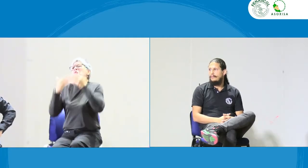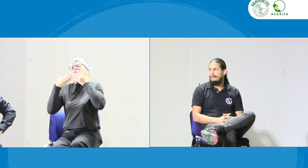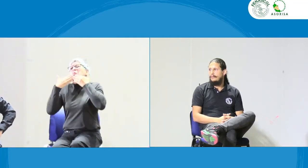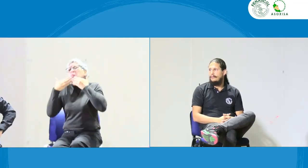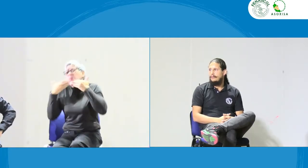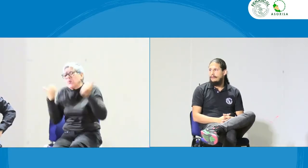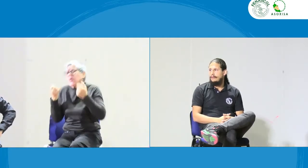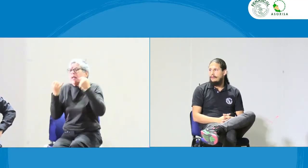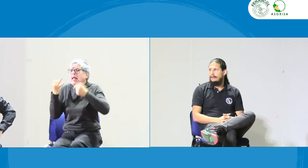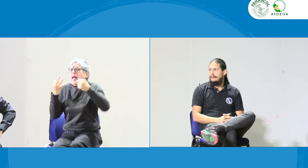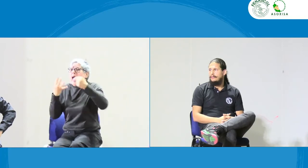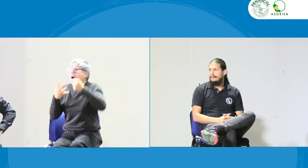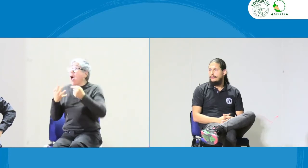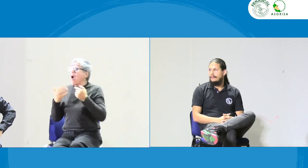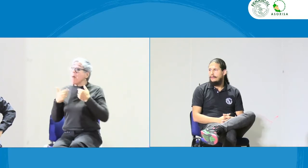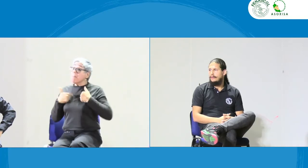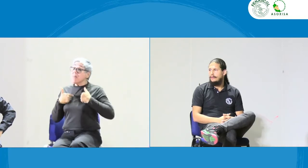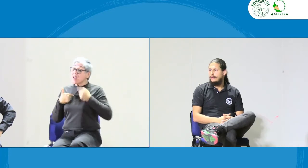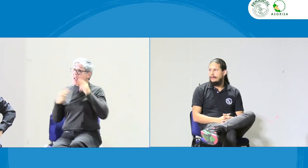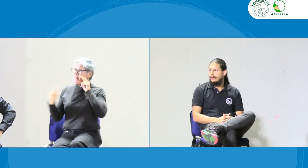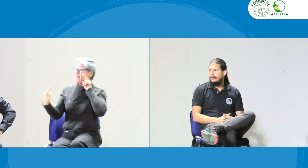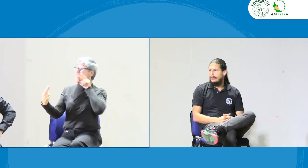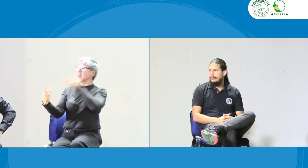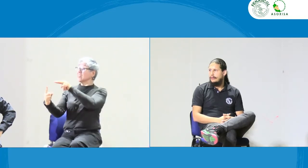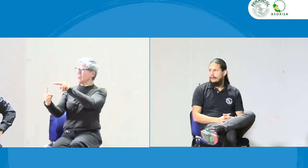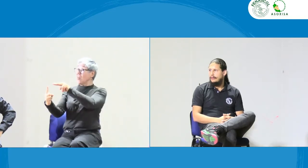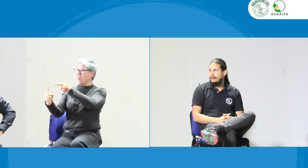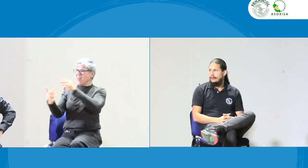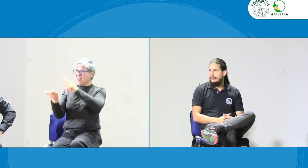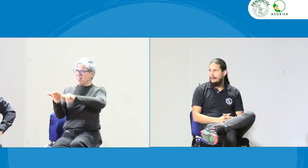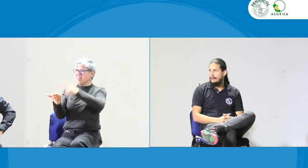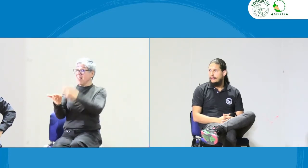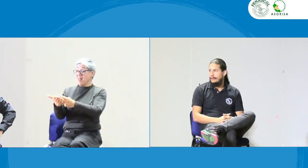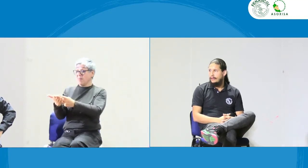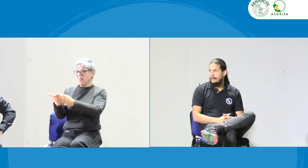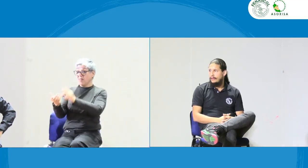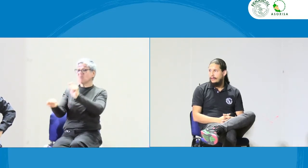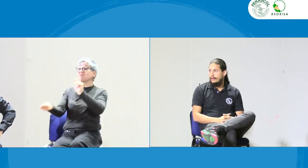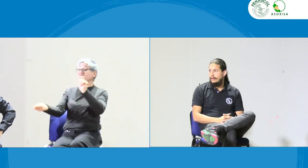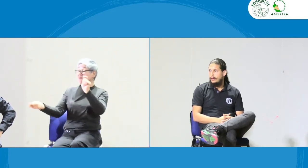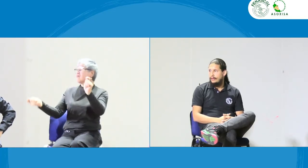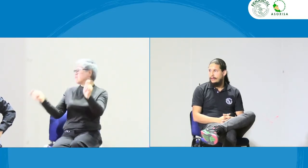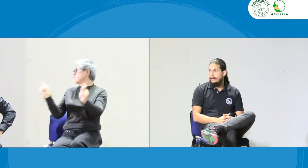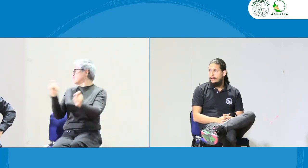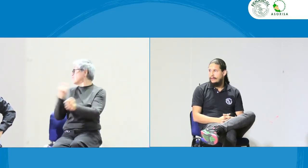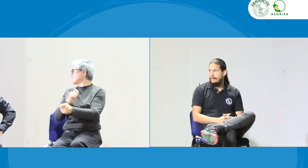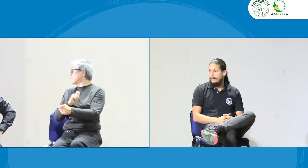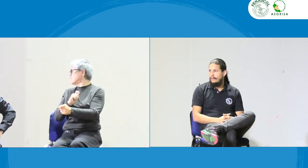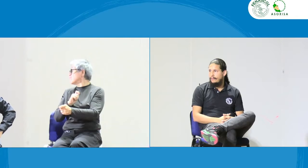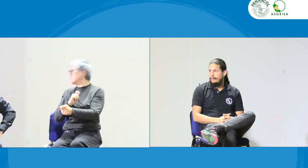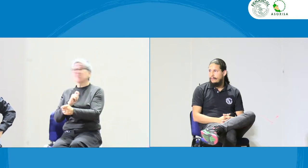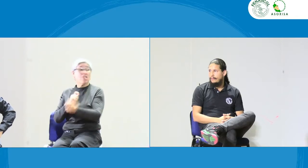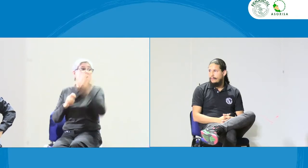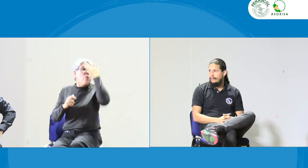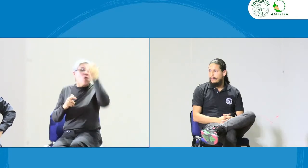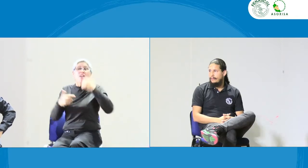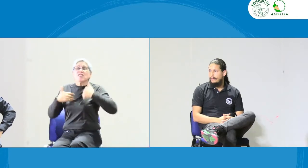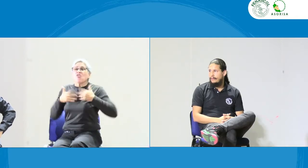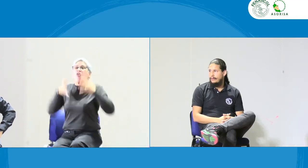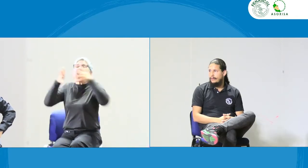encontramos, vea, que estas personas tienen una gran amabilidad, valores. Pero siento que el servicio de